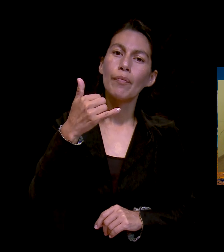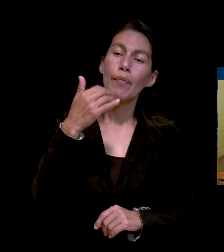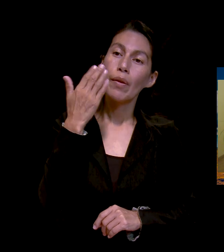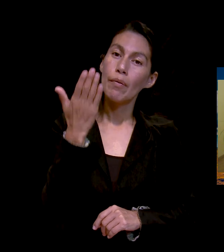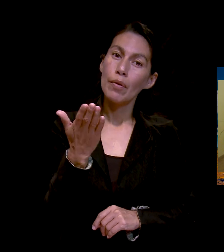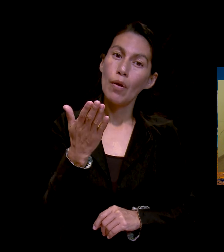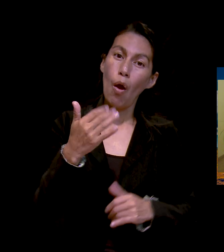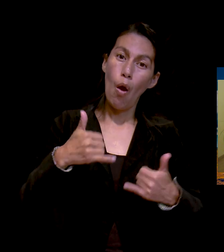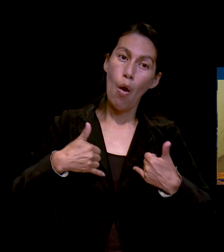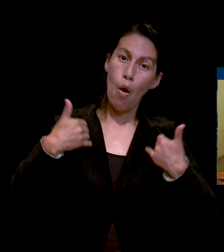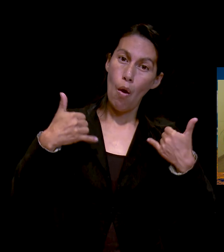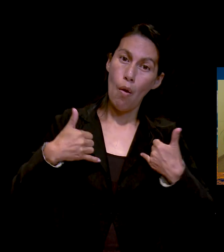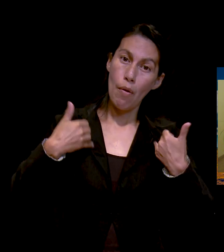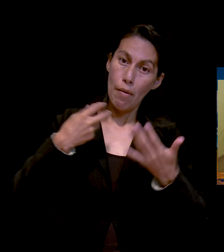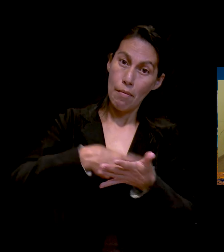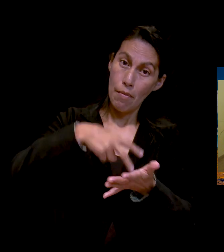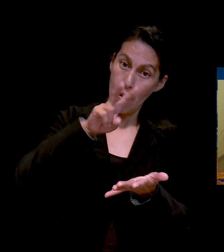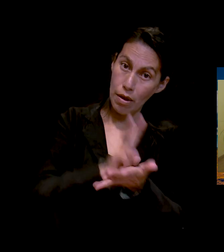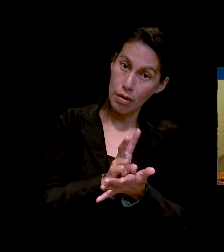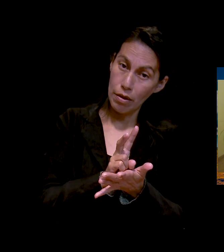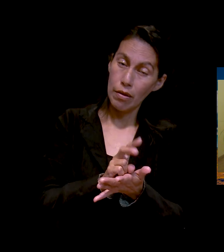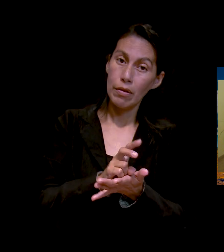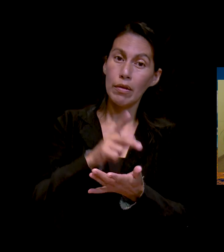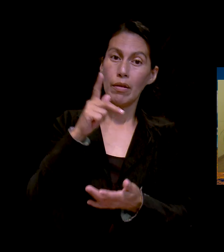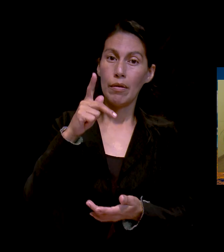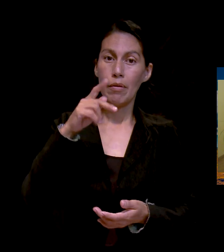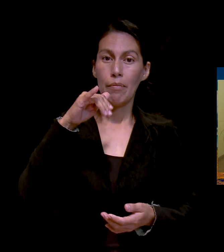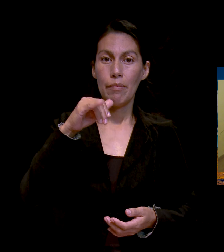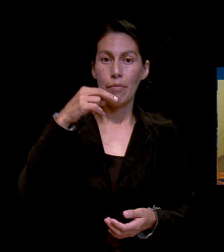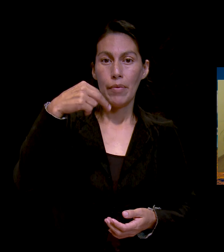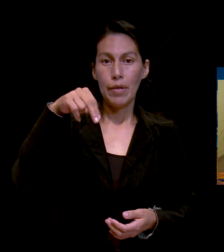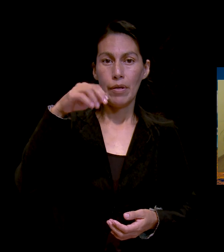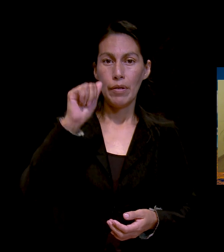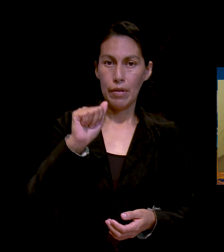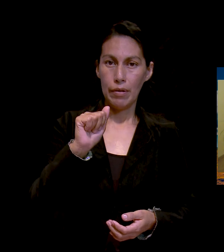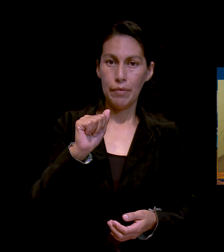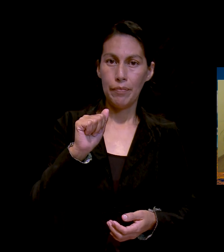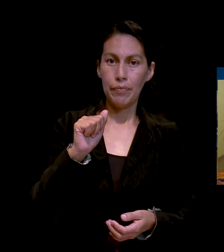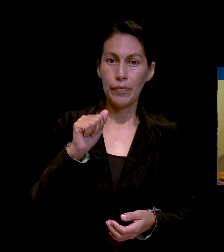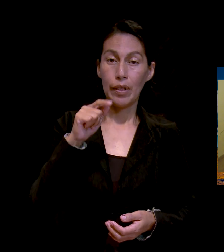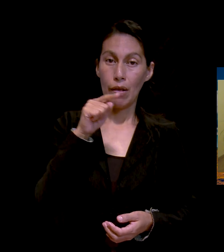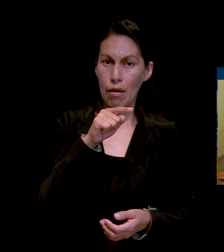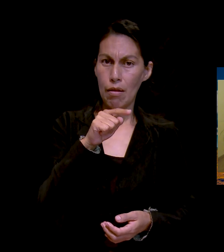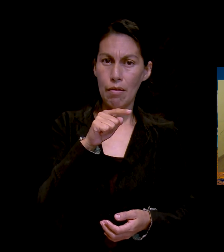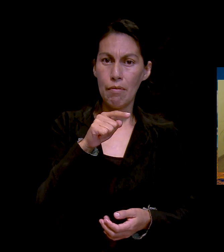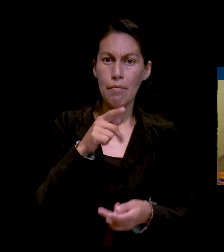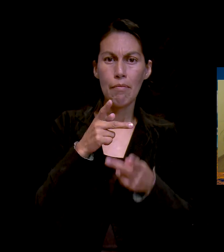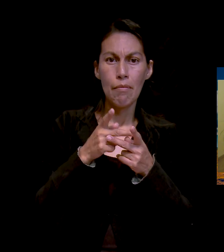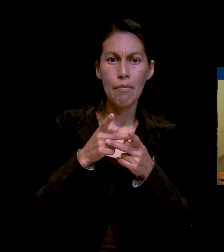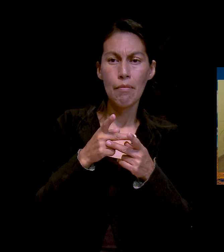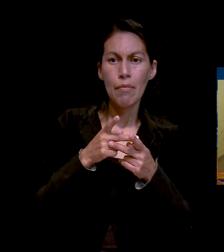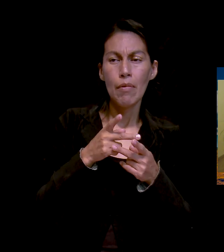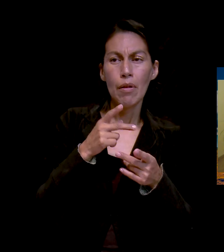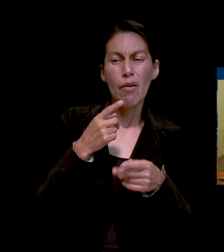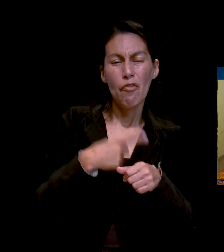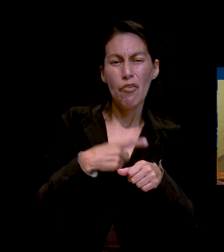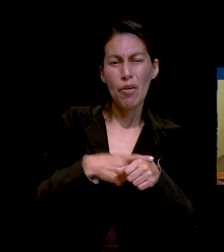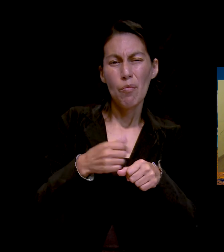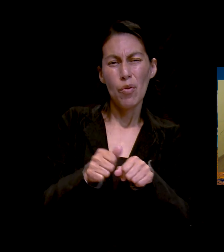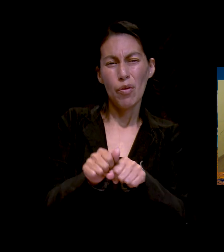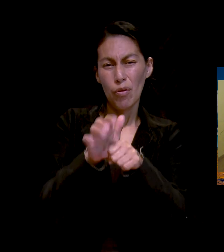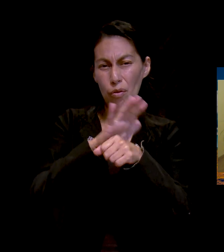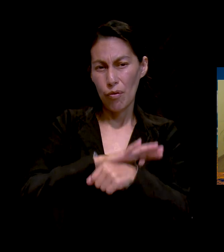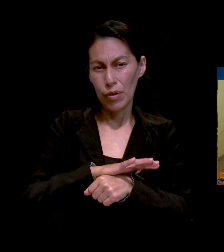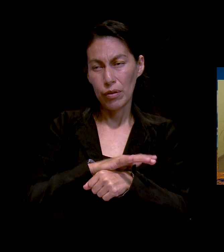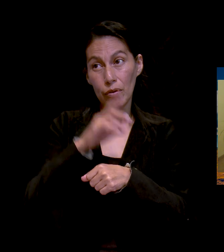paciente de COVID, para que Dios obre. Y si es su voluntad, sane pronto. También pongo a mis